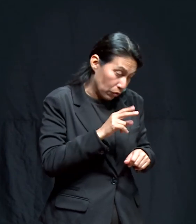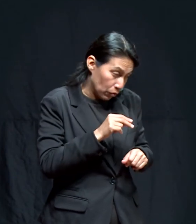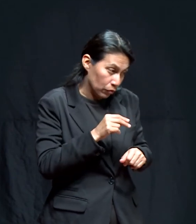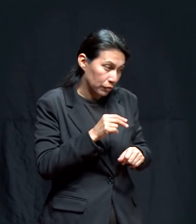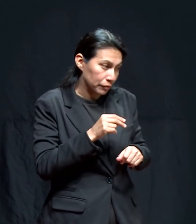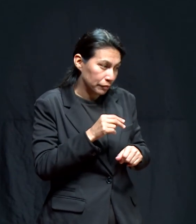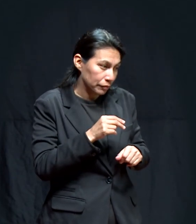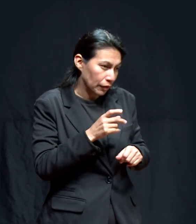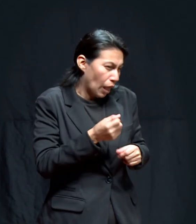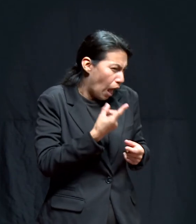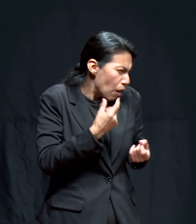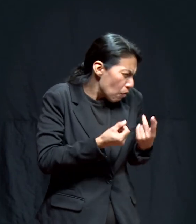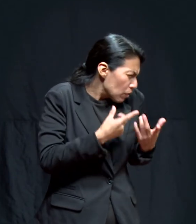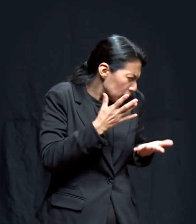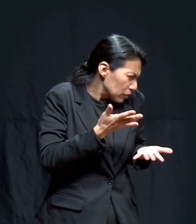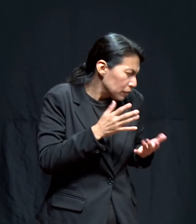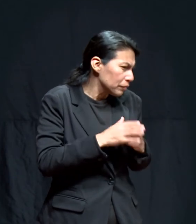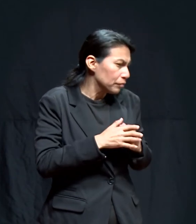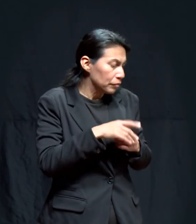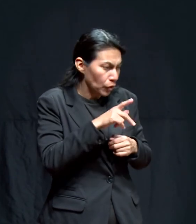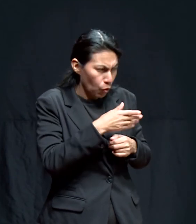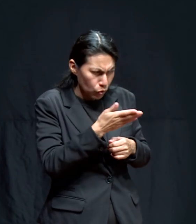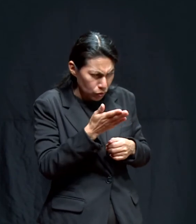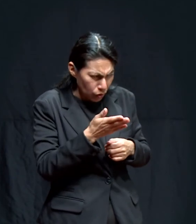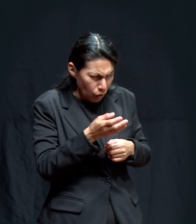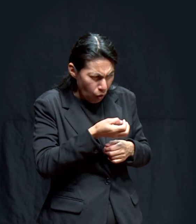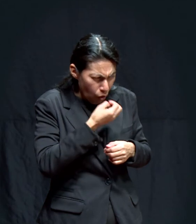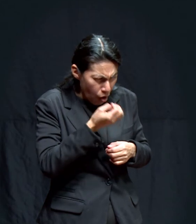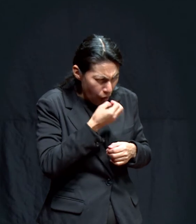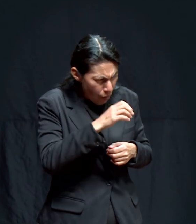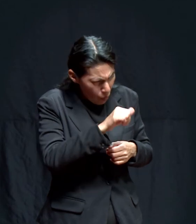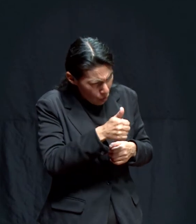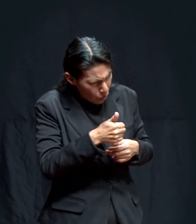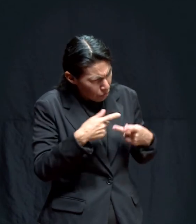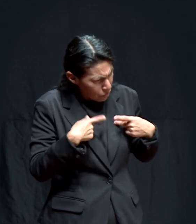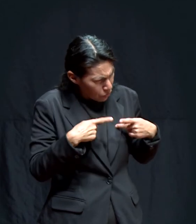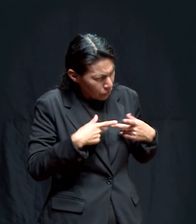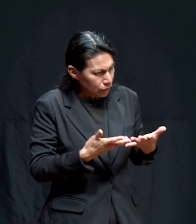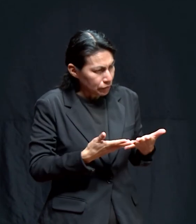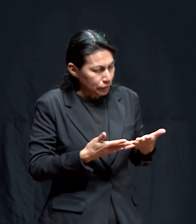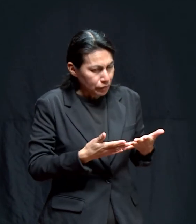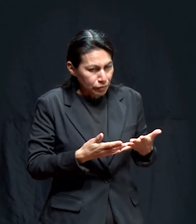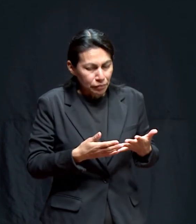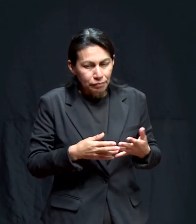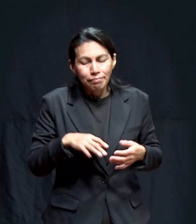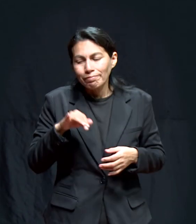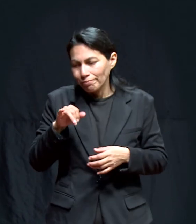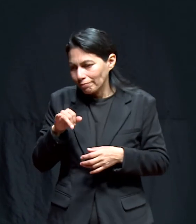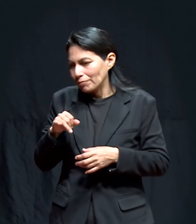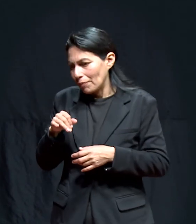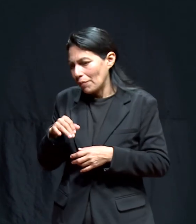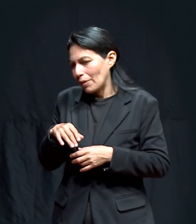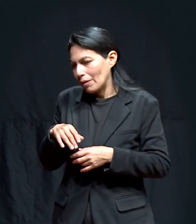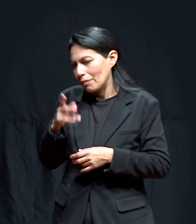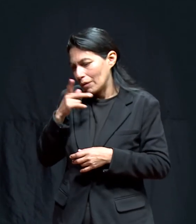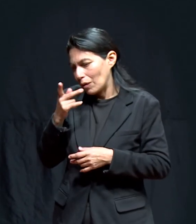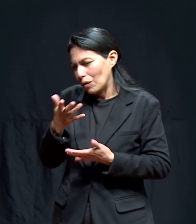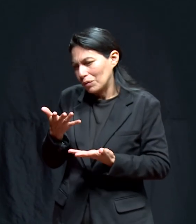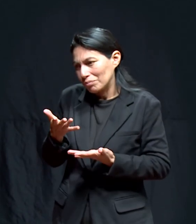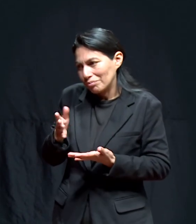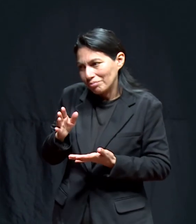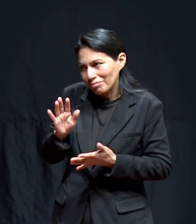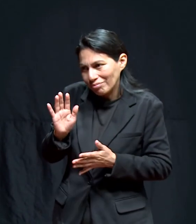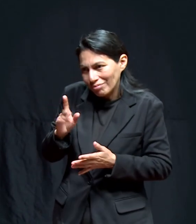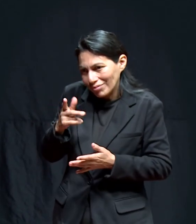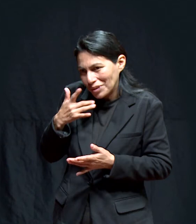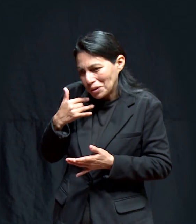más difícil de mi salud. Algo parecido, pero lo que veo es que usted estaba orando por otros. Sí, es curioso